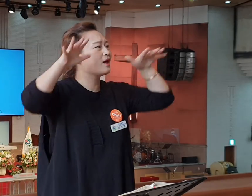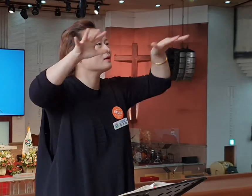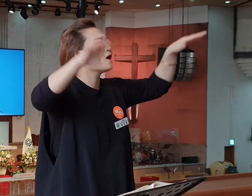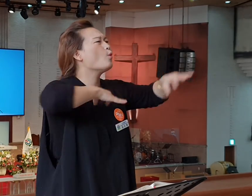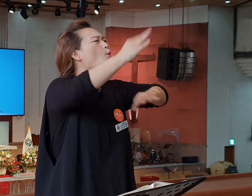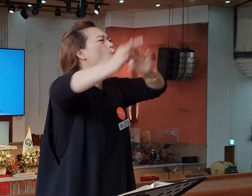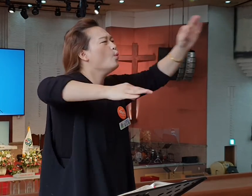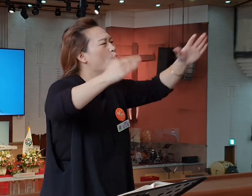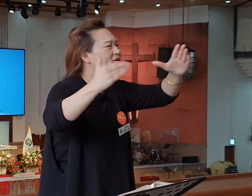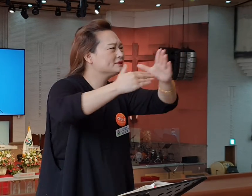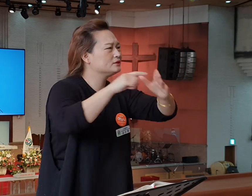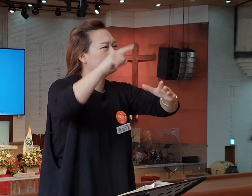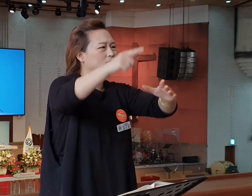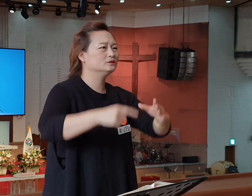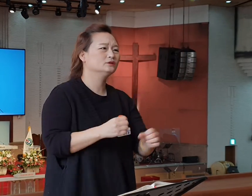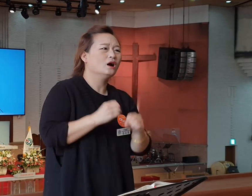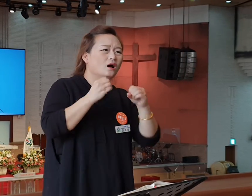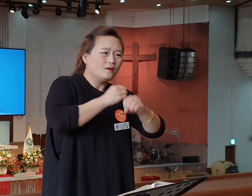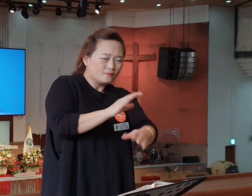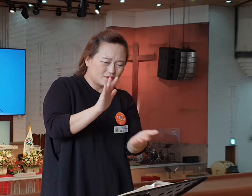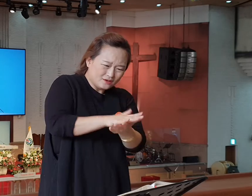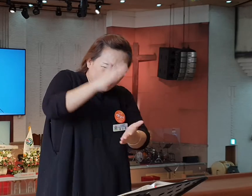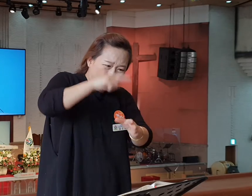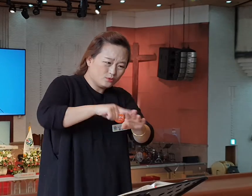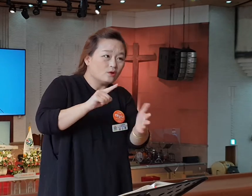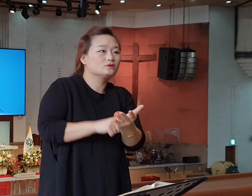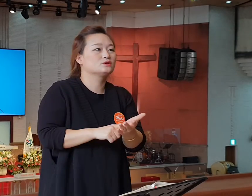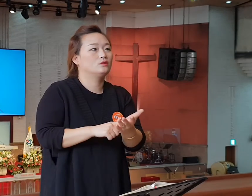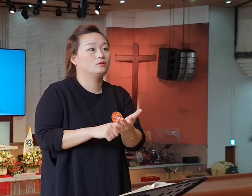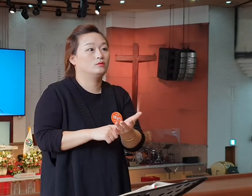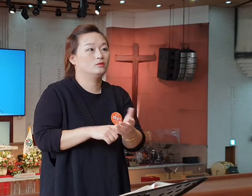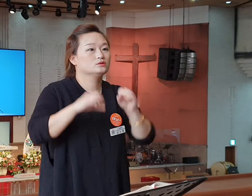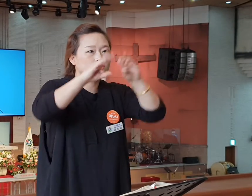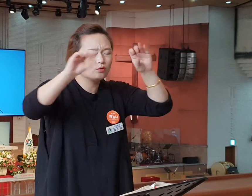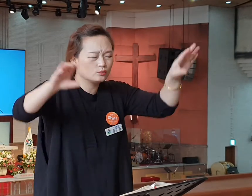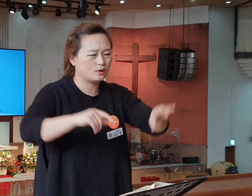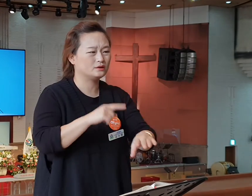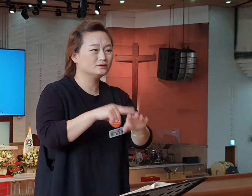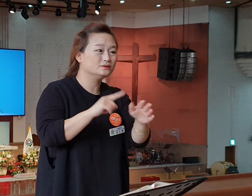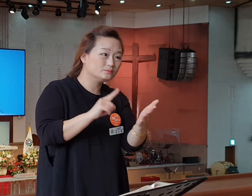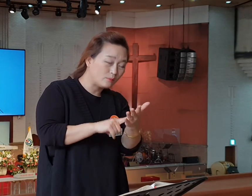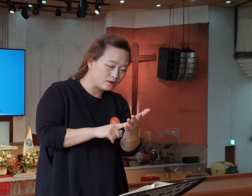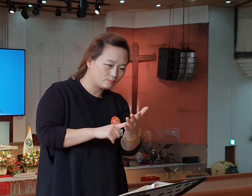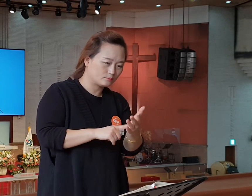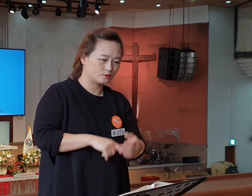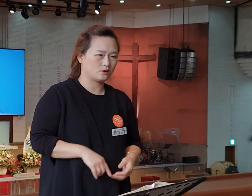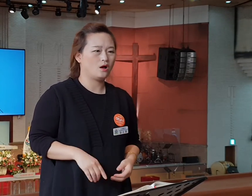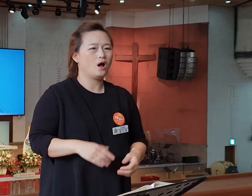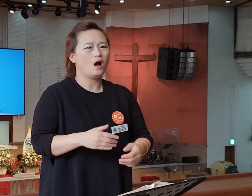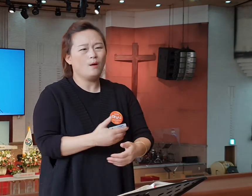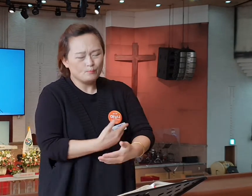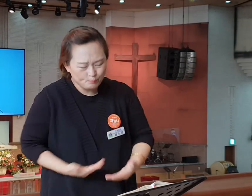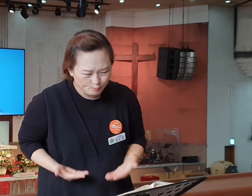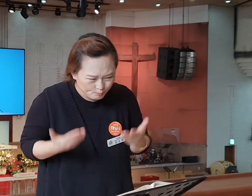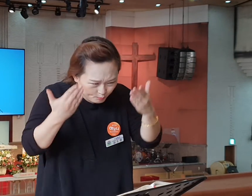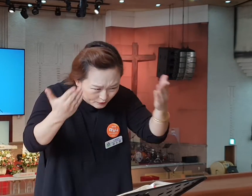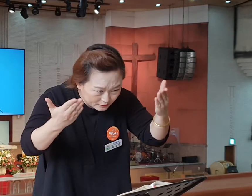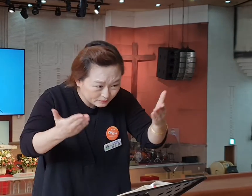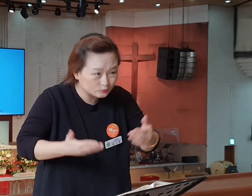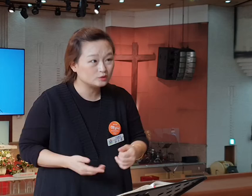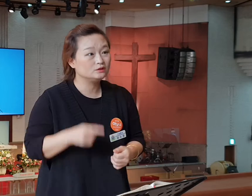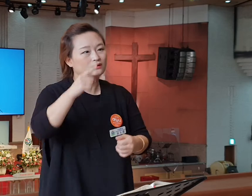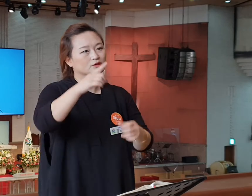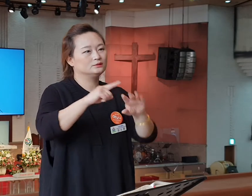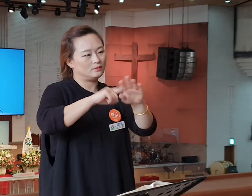외쳤던 그 전도의 열정들 복음에 선신됐던 그 삶들 그 삶들이 사라졌다는